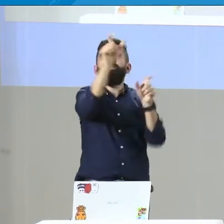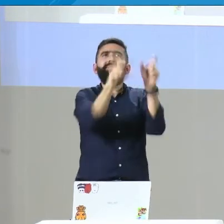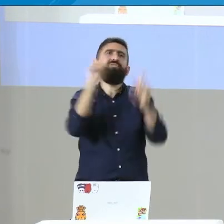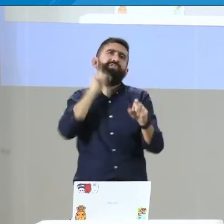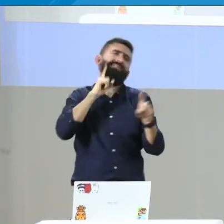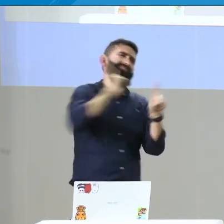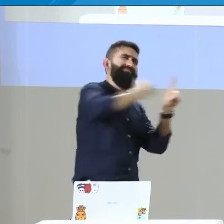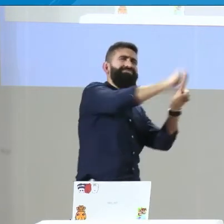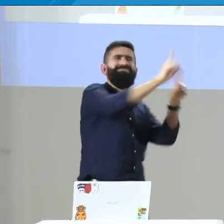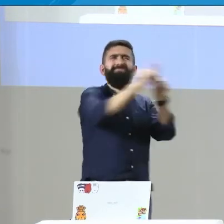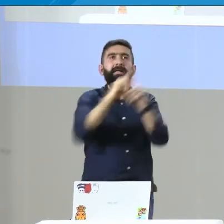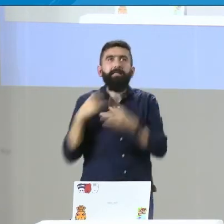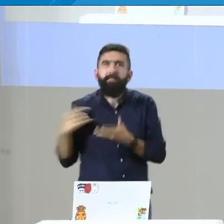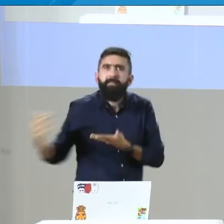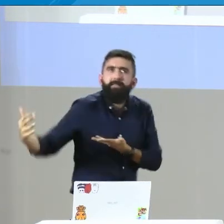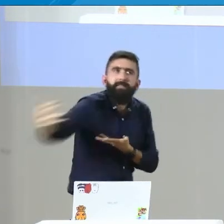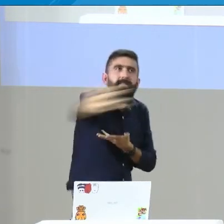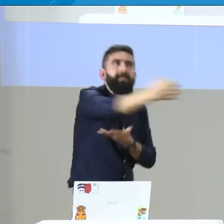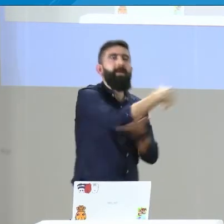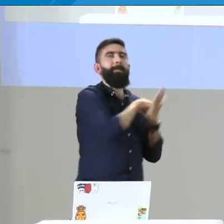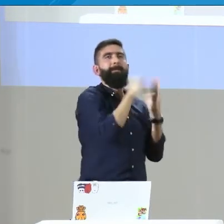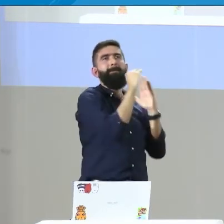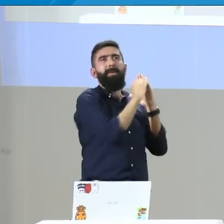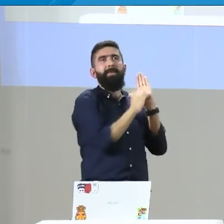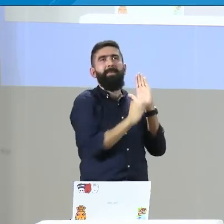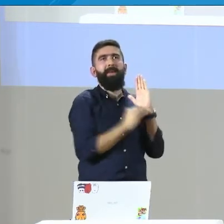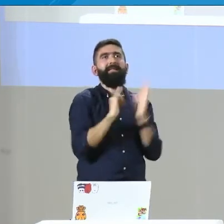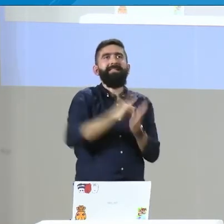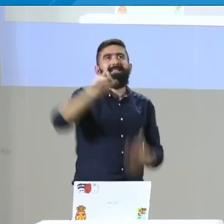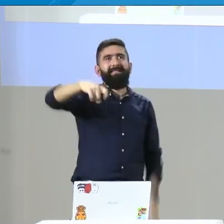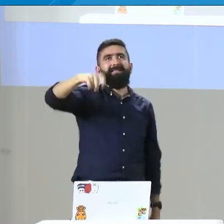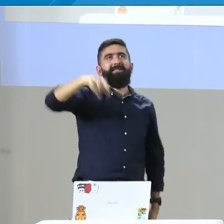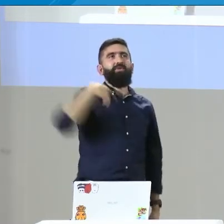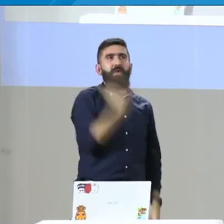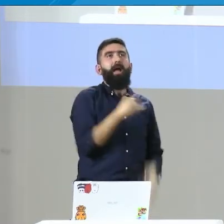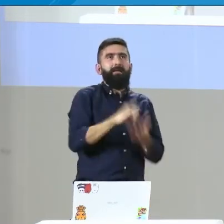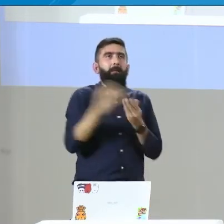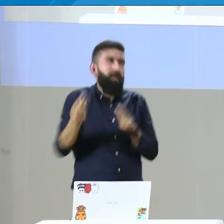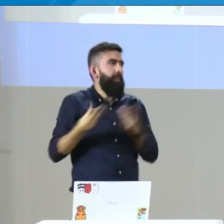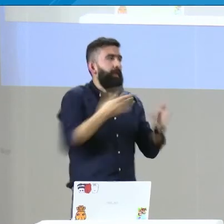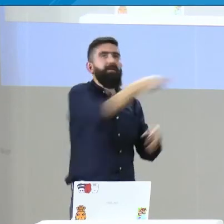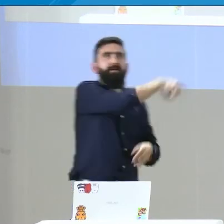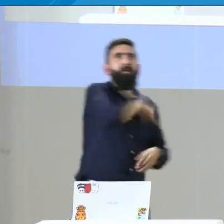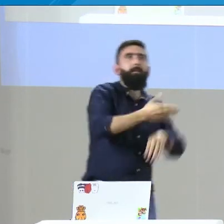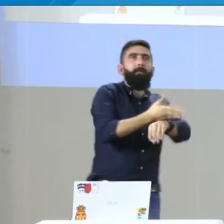y que van unidos, y saber cómo es esa caracterización a nivel nacional. Eso queremos en esa cuarta línea de investigación.